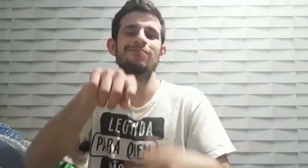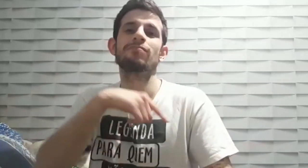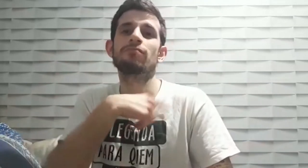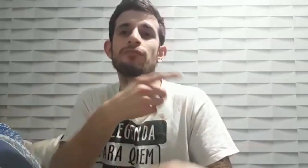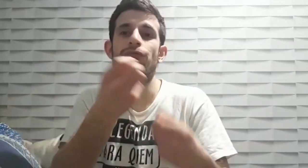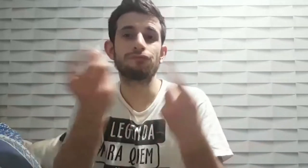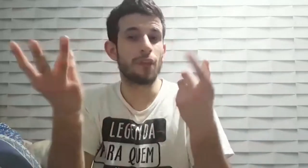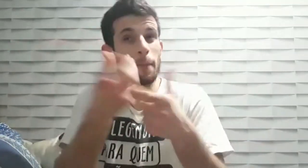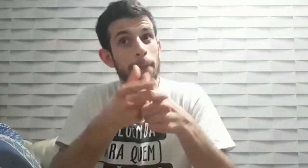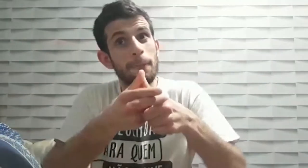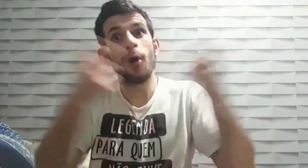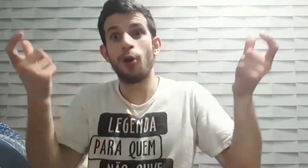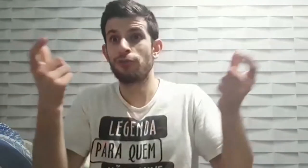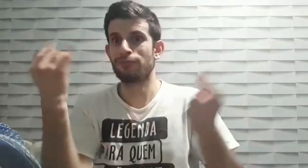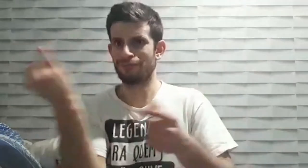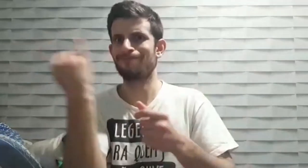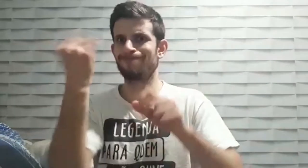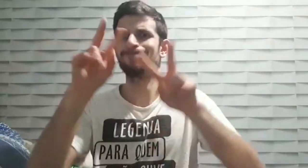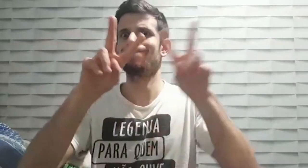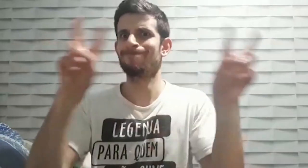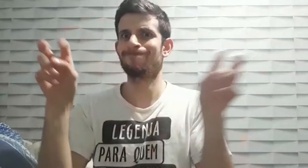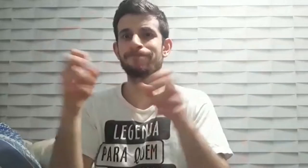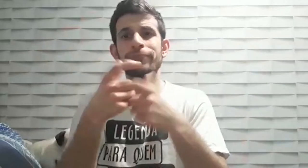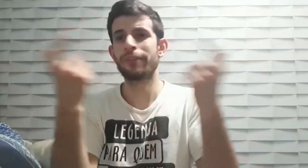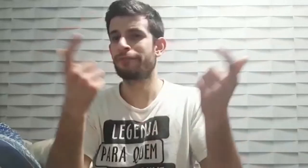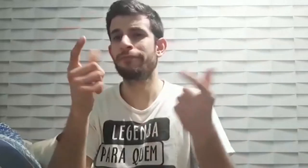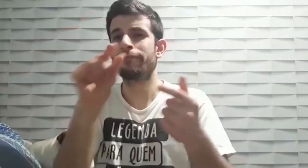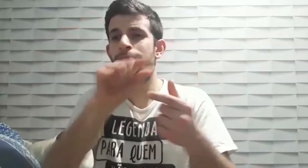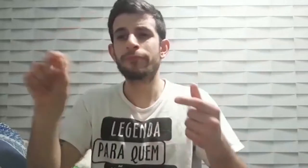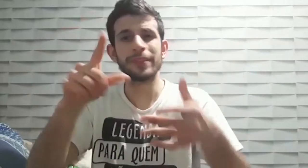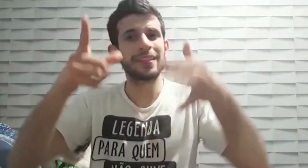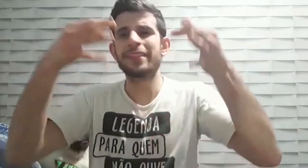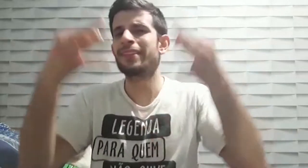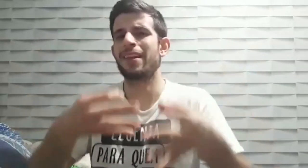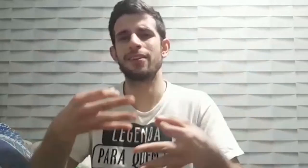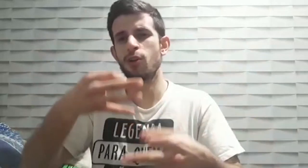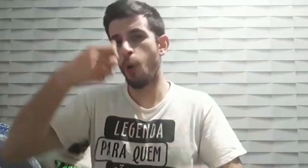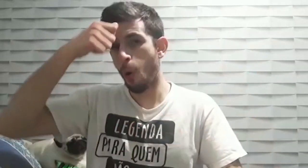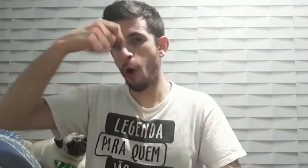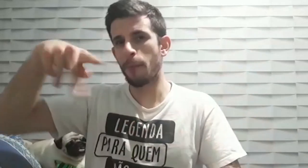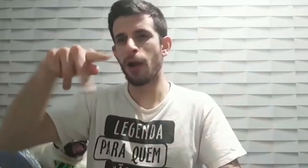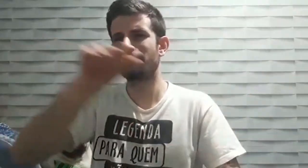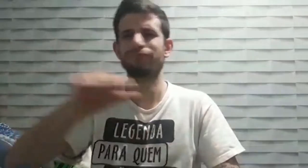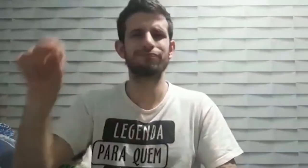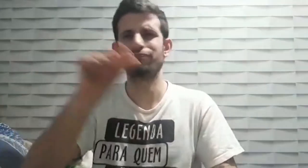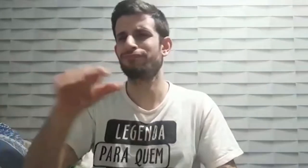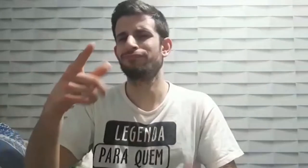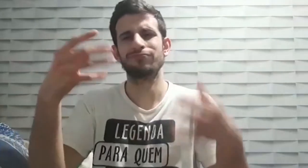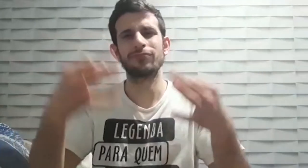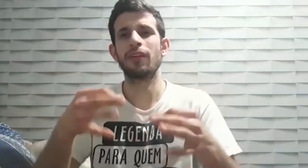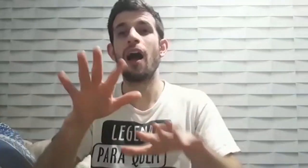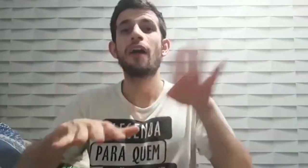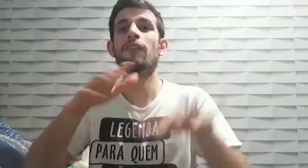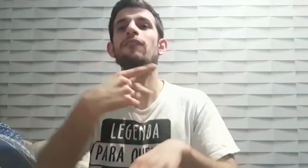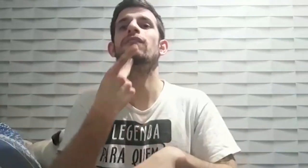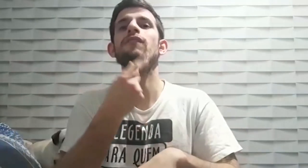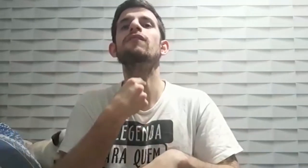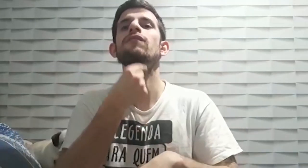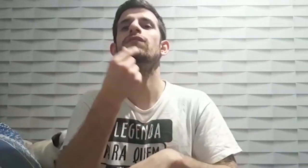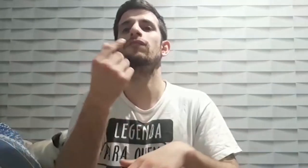Mas a maioria dos vídeos com temas relevantes tem apenas a legenda automática, que é bem ruim. Às